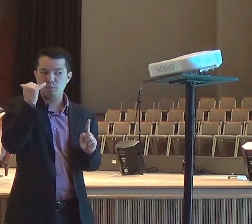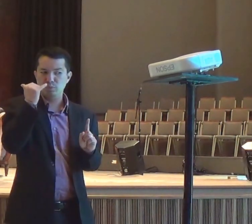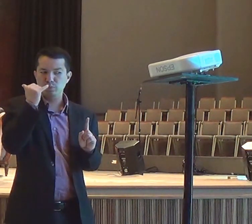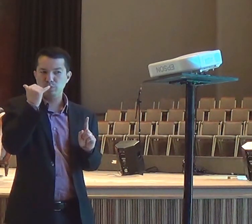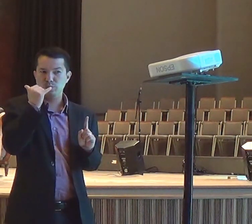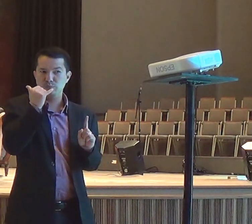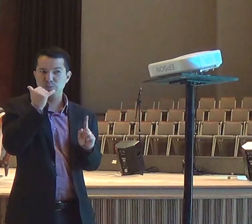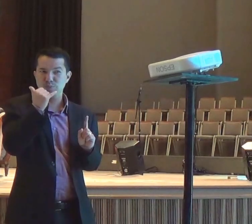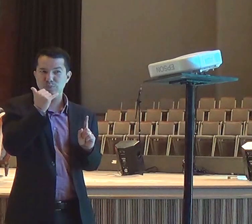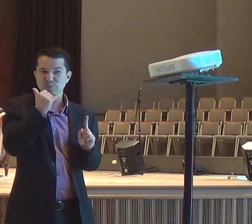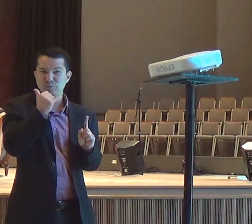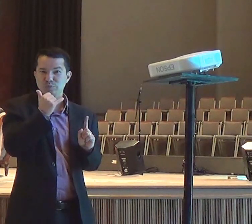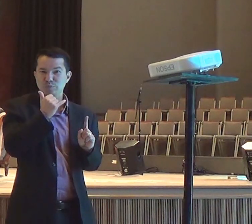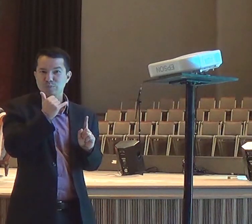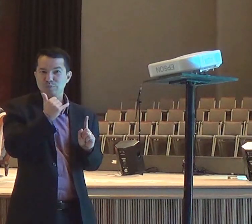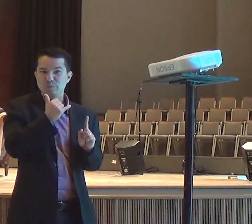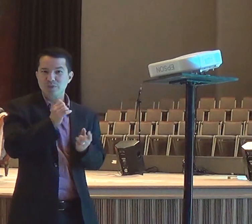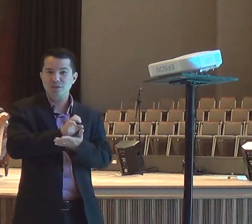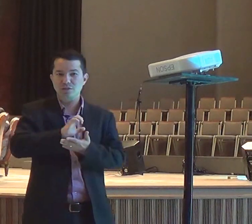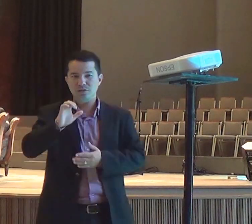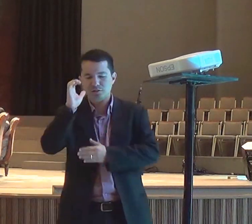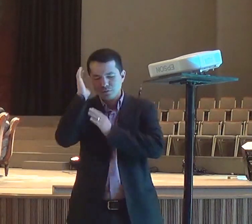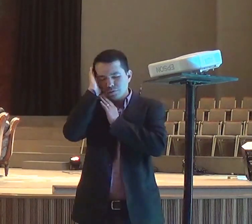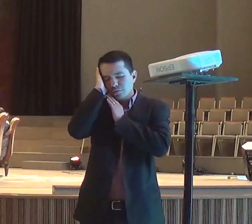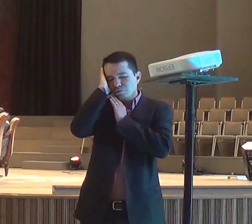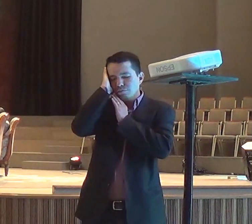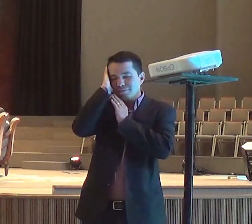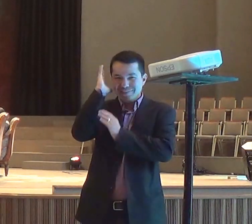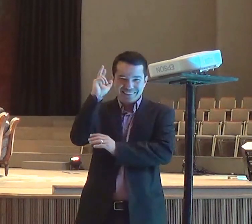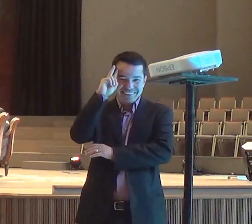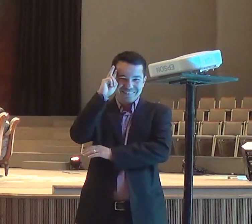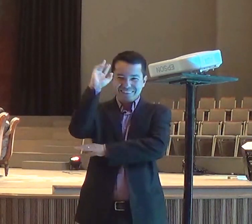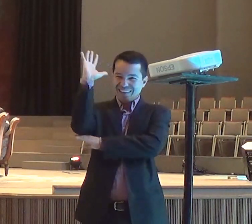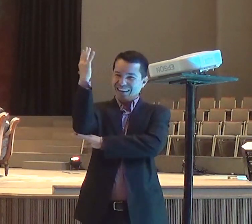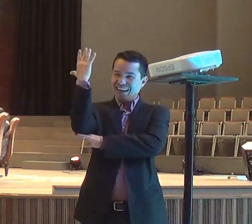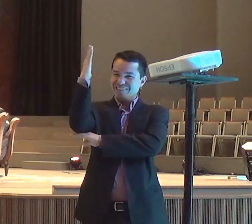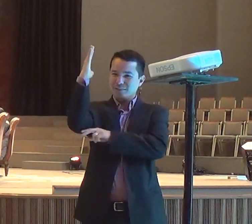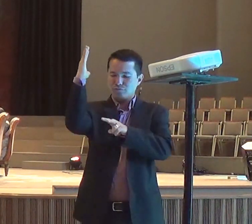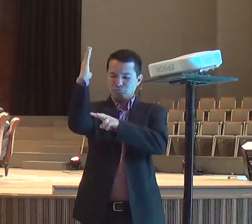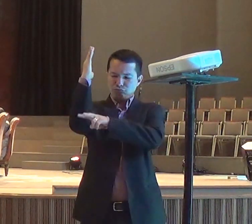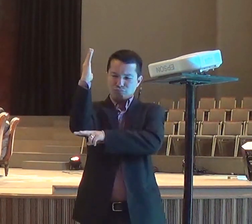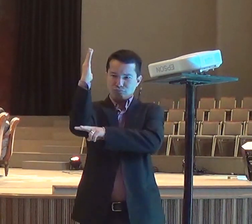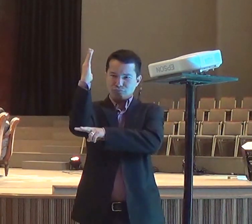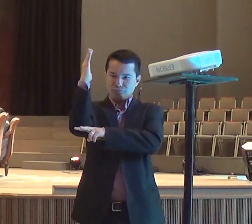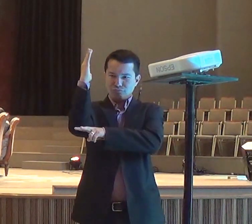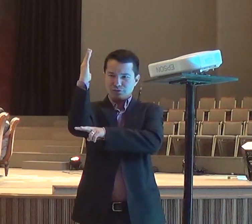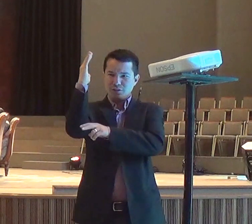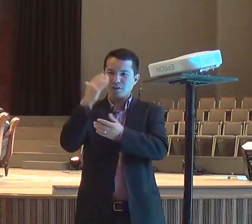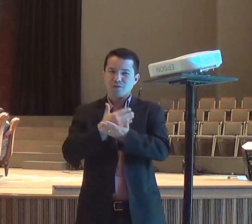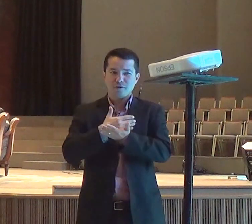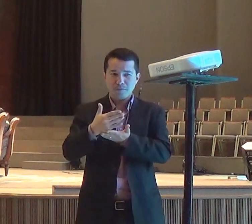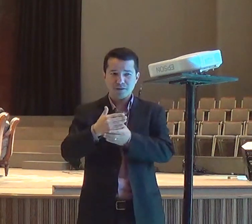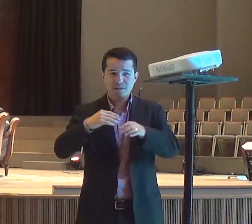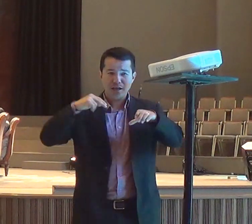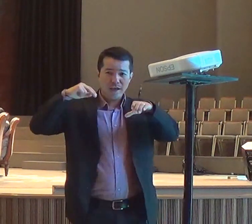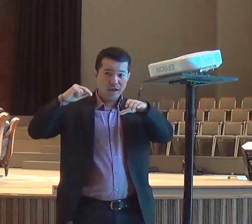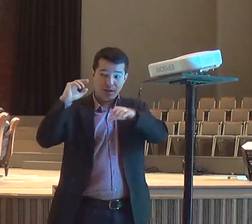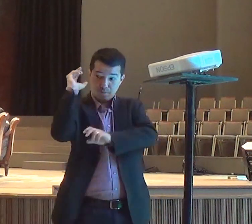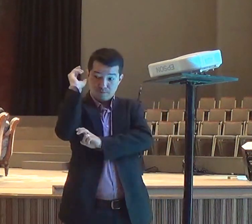e olha só, o que vai acontecer, nessa história, eu acho tremendo isso, Elias se esconde, no meio do deserto,